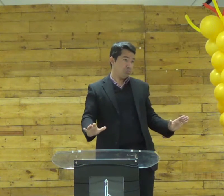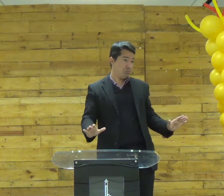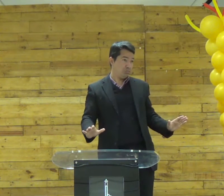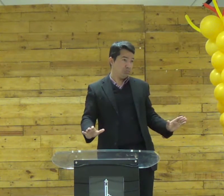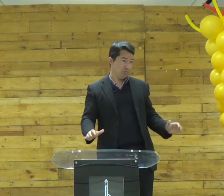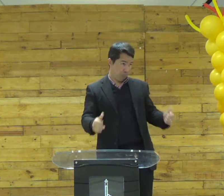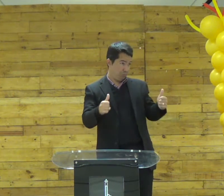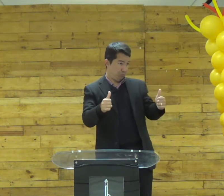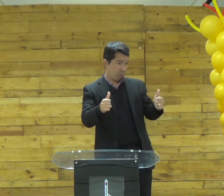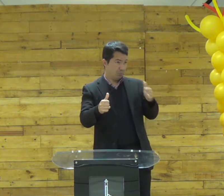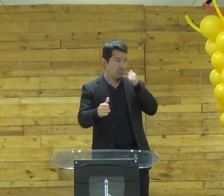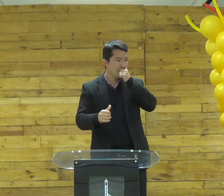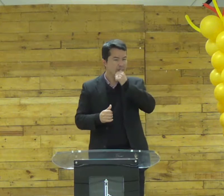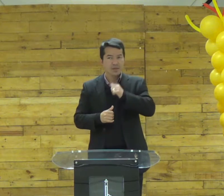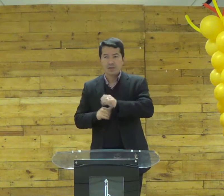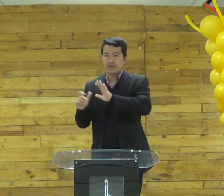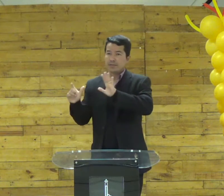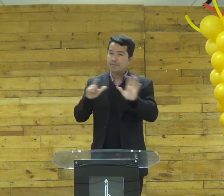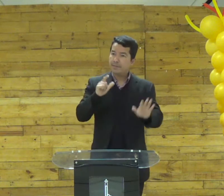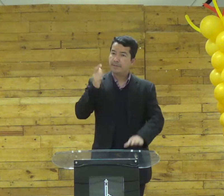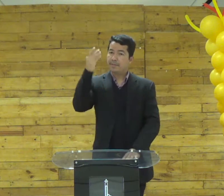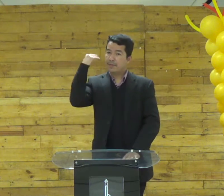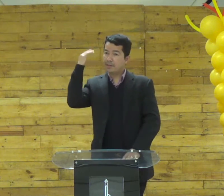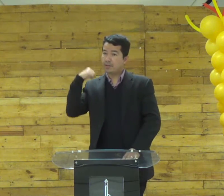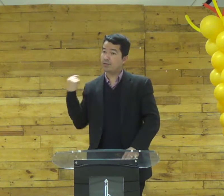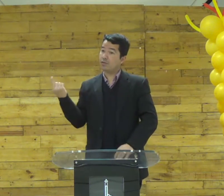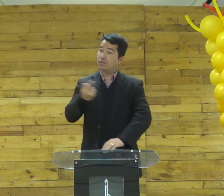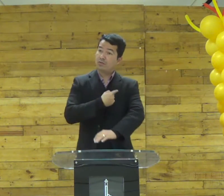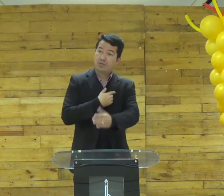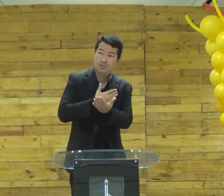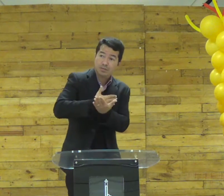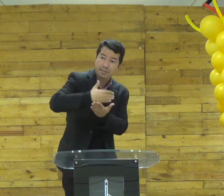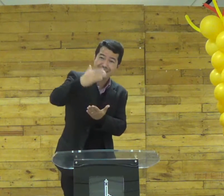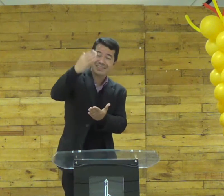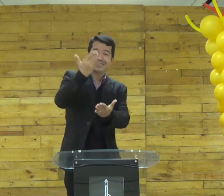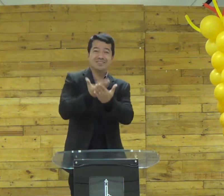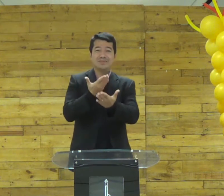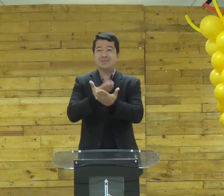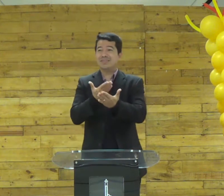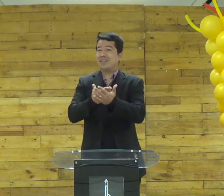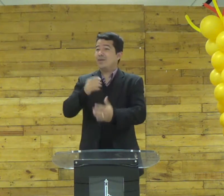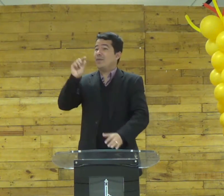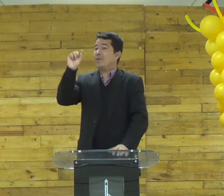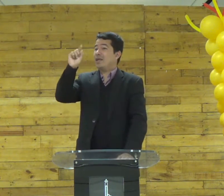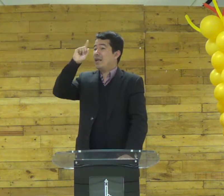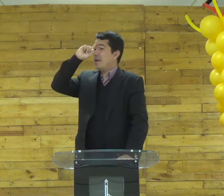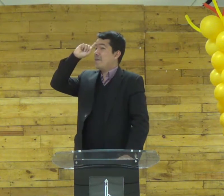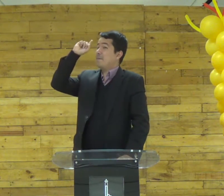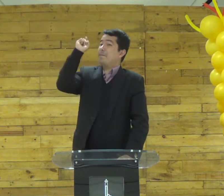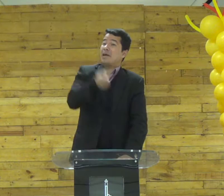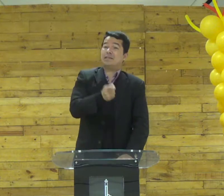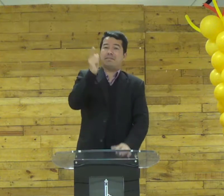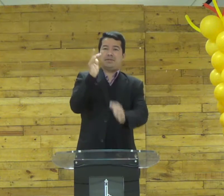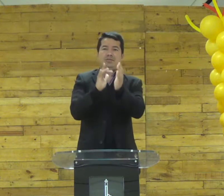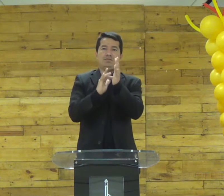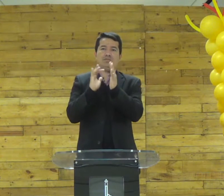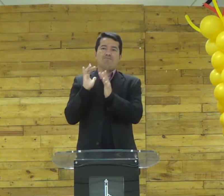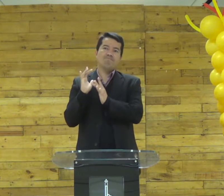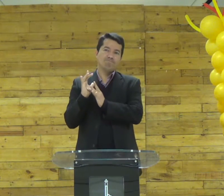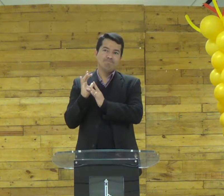isso obediência, isso que você faz na semana passada nós começamos um estudo sobre os mandamentos de Jesus